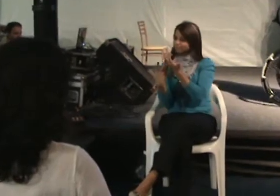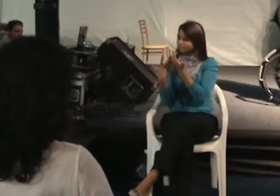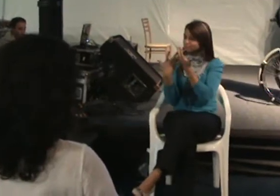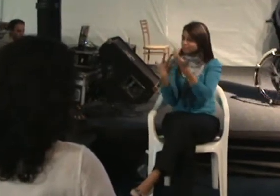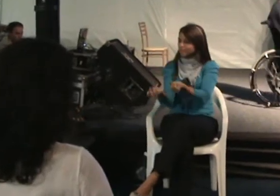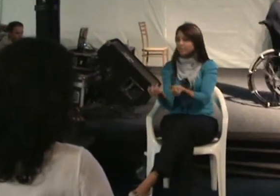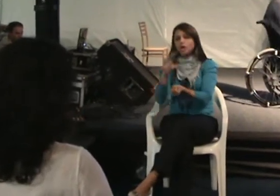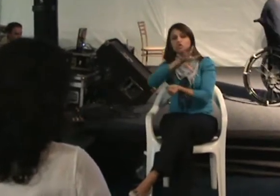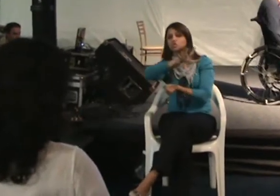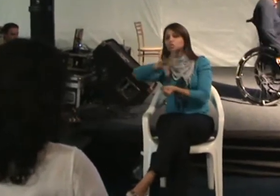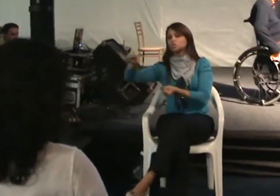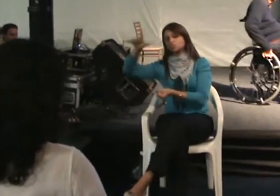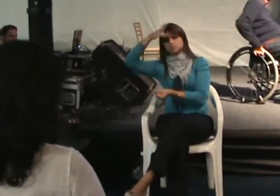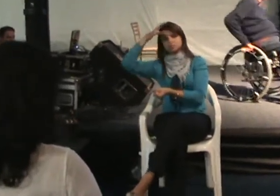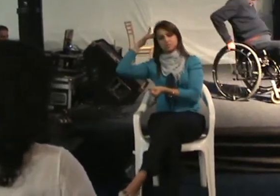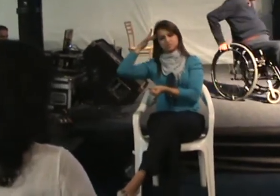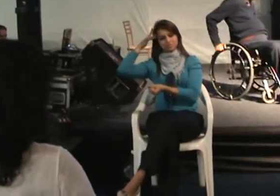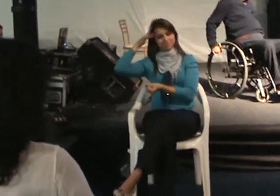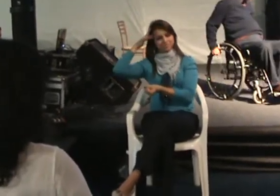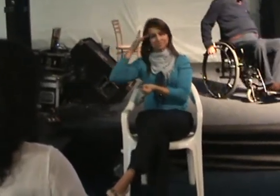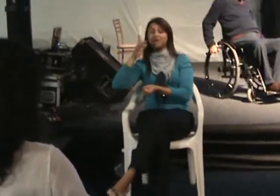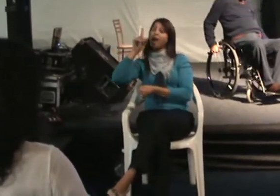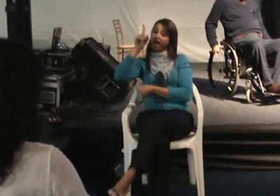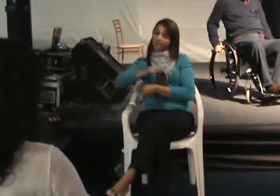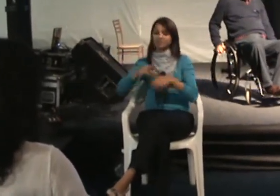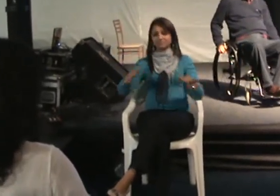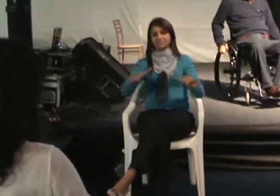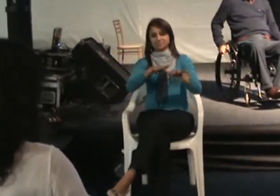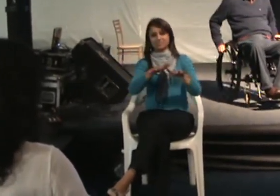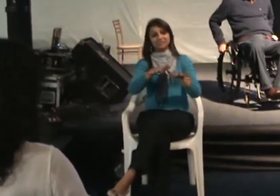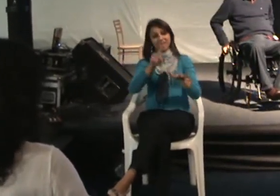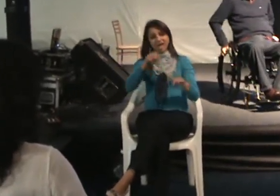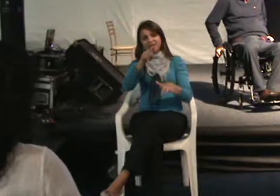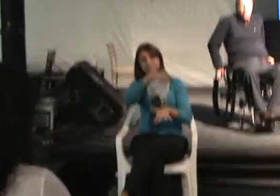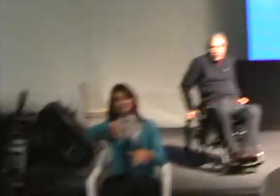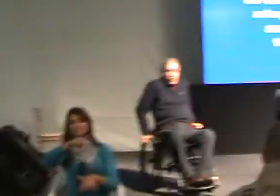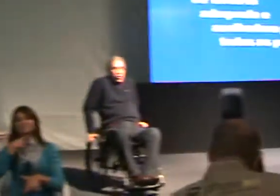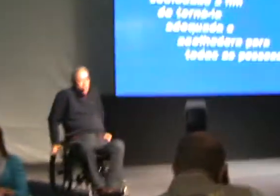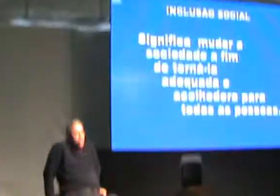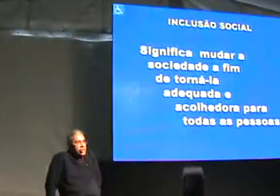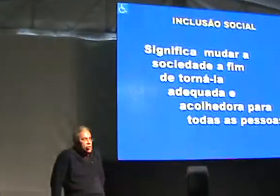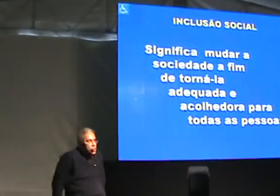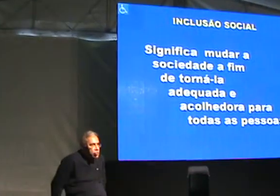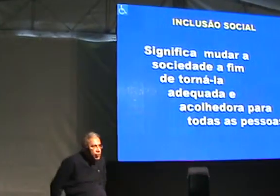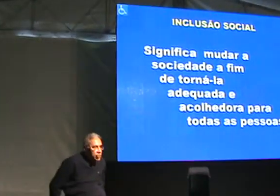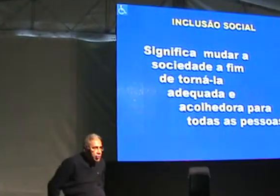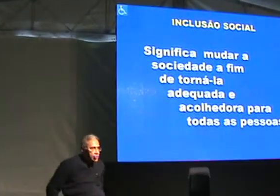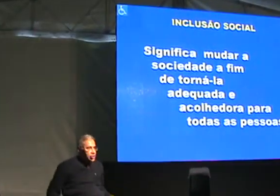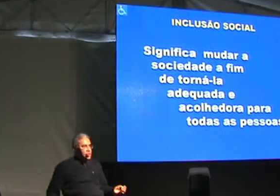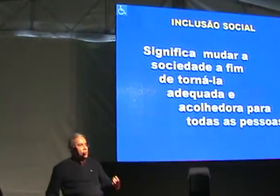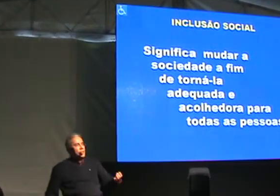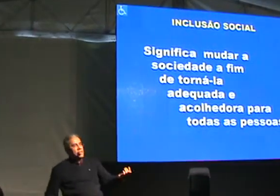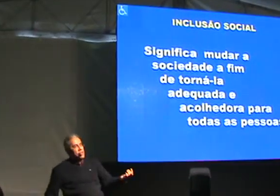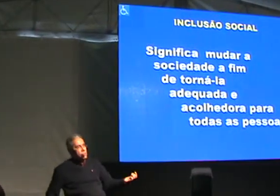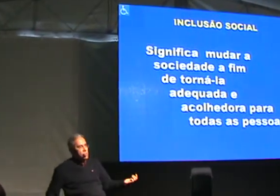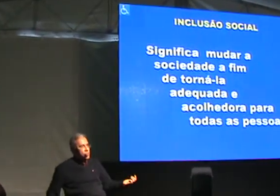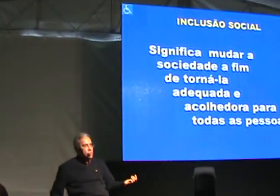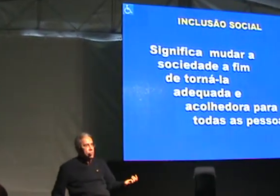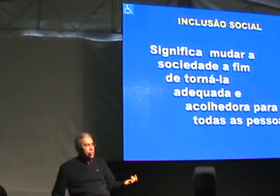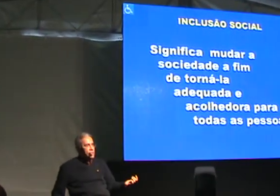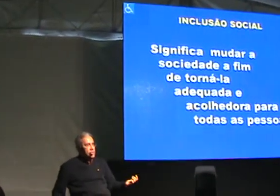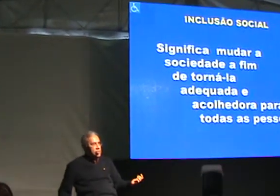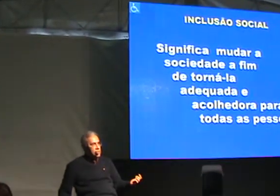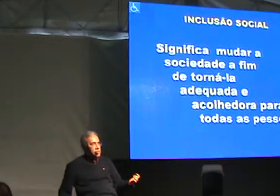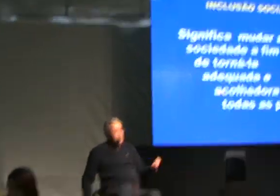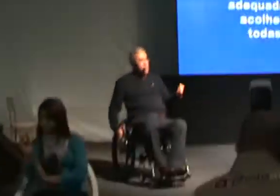todas as pessoas. E é isso tudo que nós queremos. Eu, por exemplo, como eu falei para vocês, eu não nasci uma